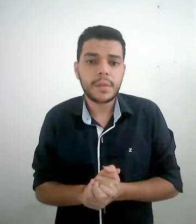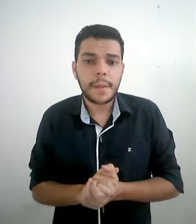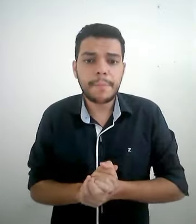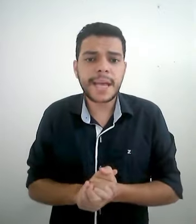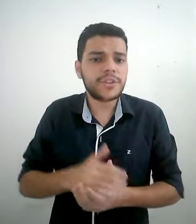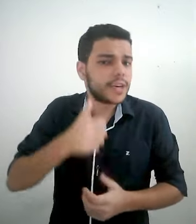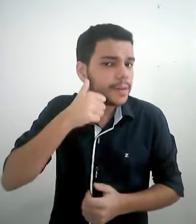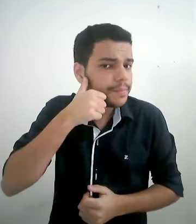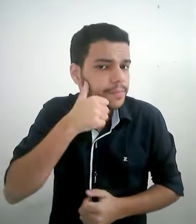médica.